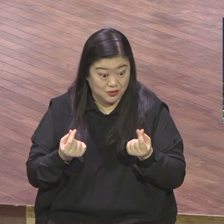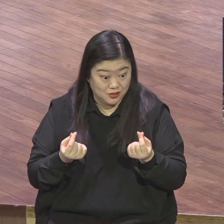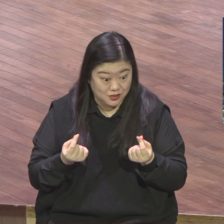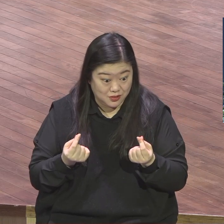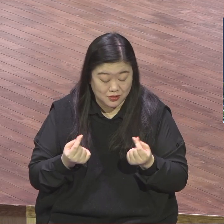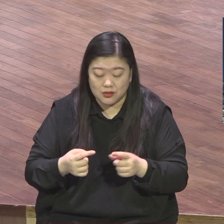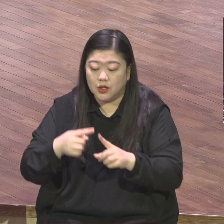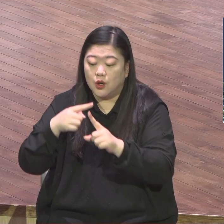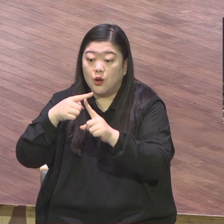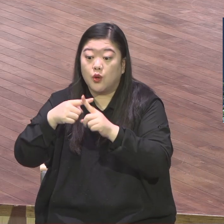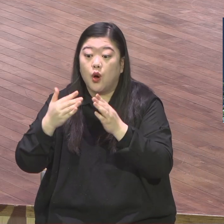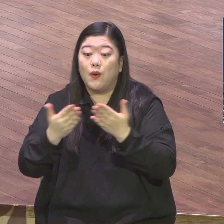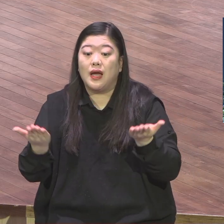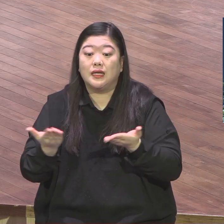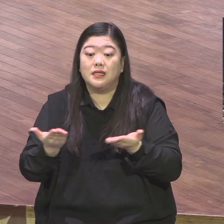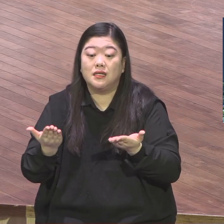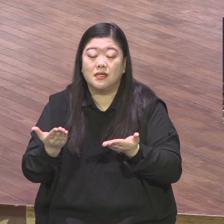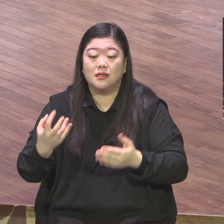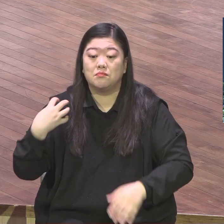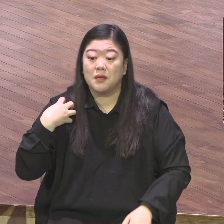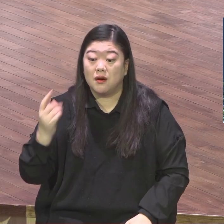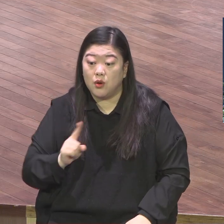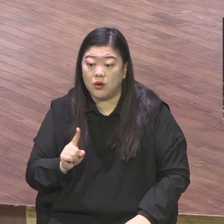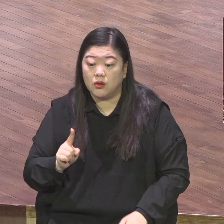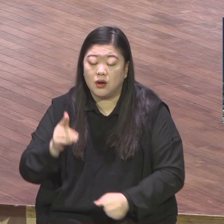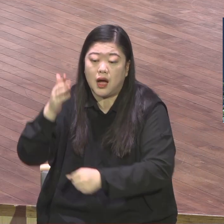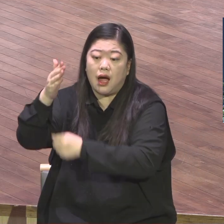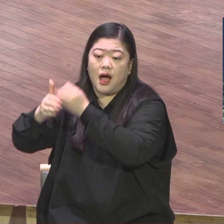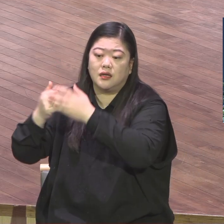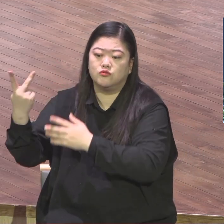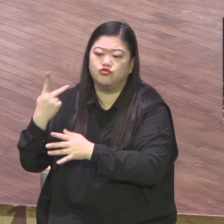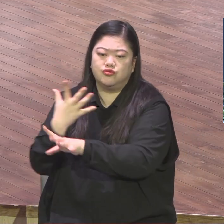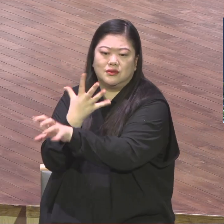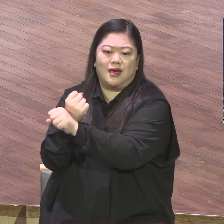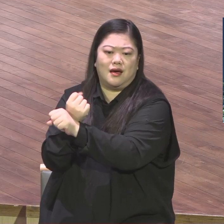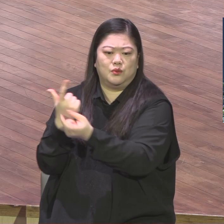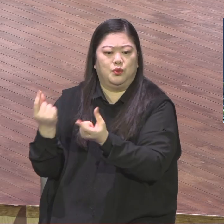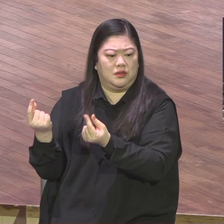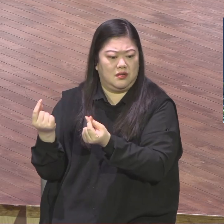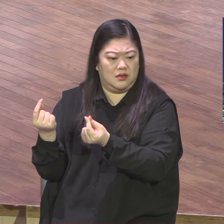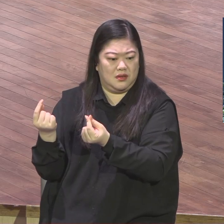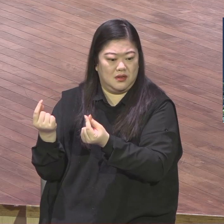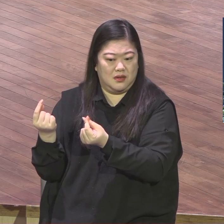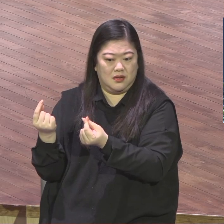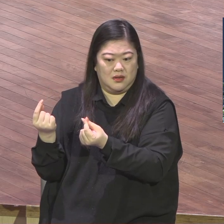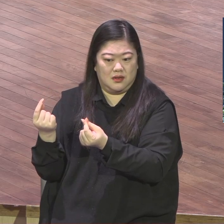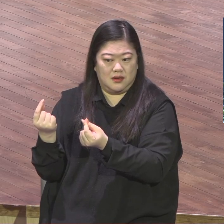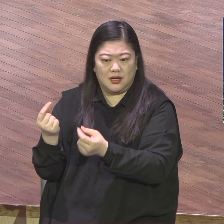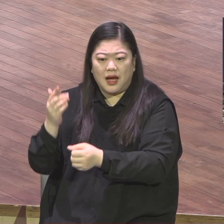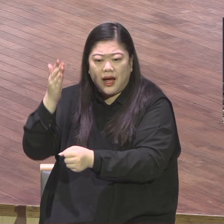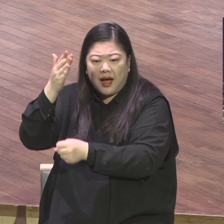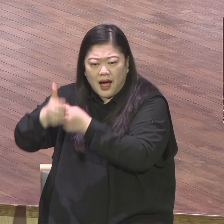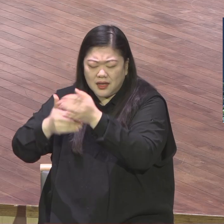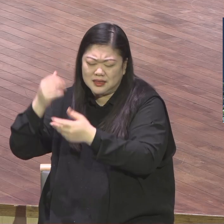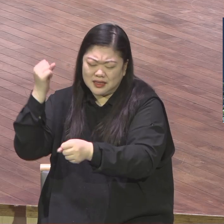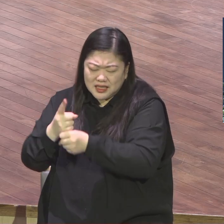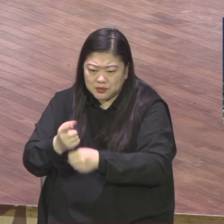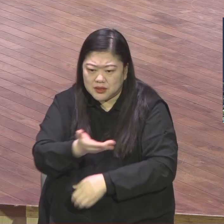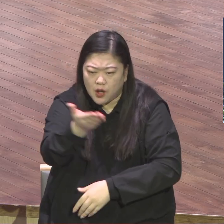하나님과 나와 계약 체결하고 하나님 다 알고 계세요. 여러분이 뭐가 필요한지. 하나님 나라를